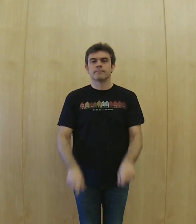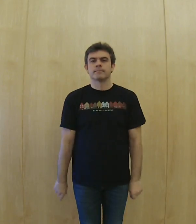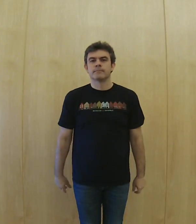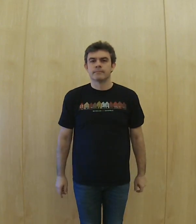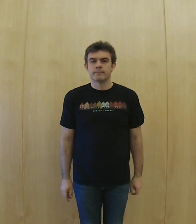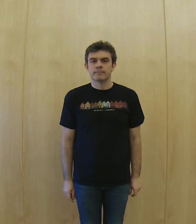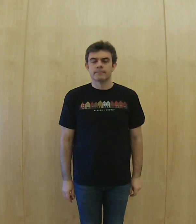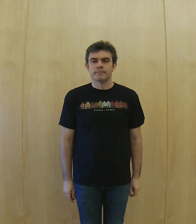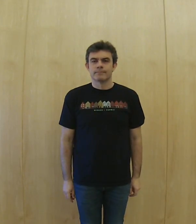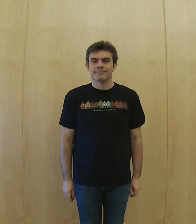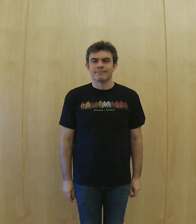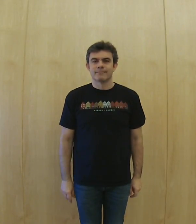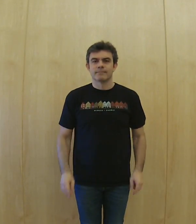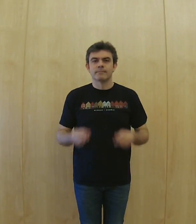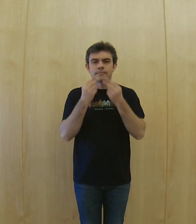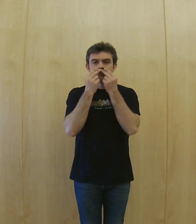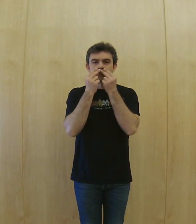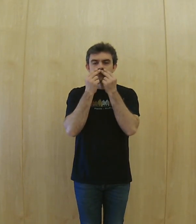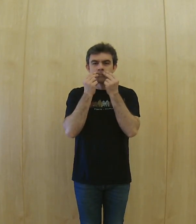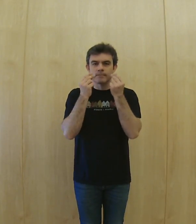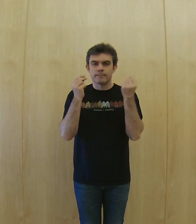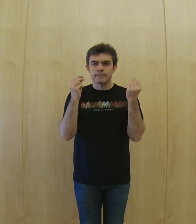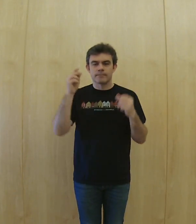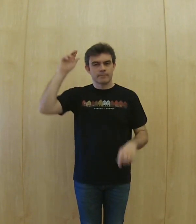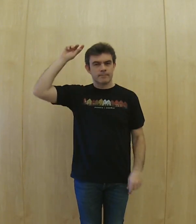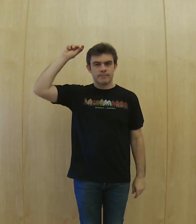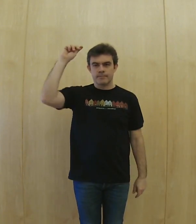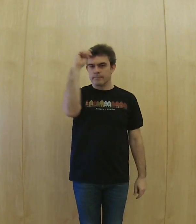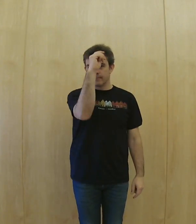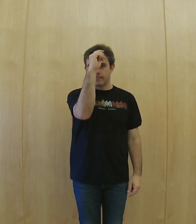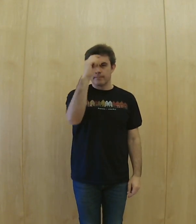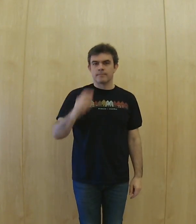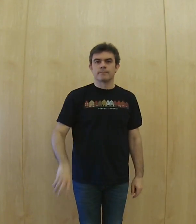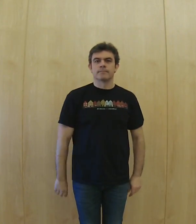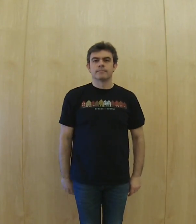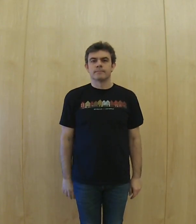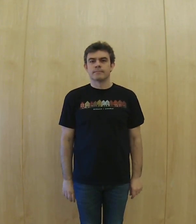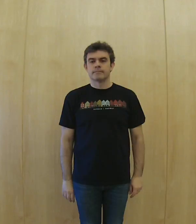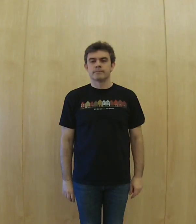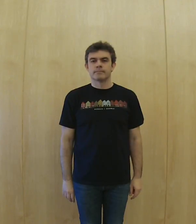hombres, mujeres,